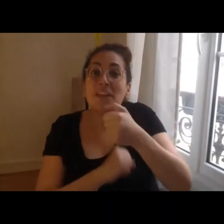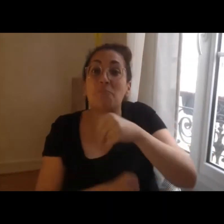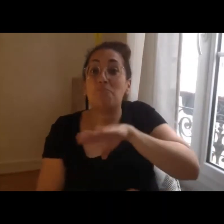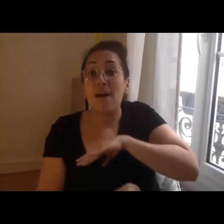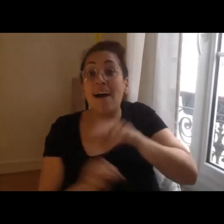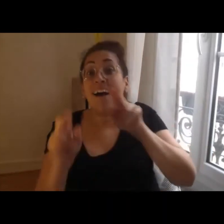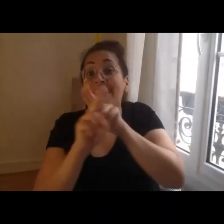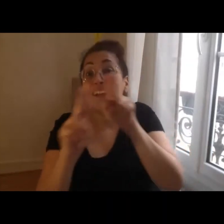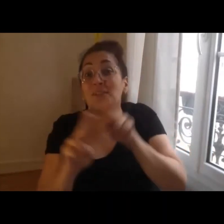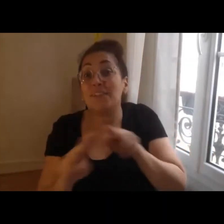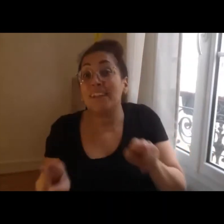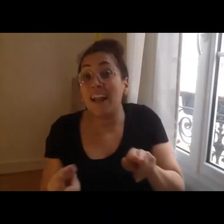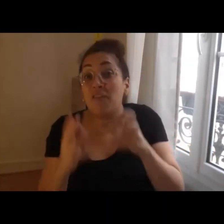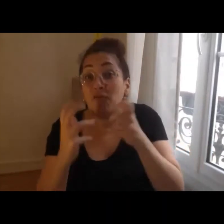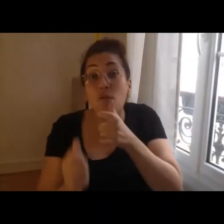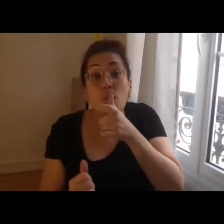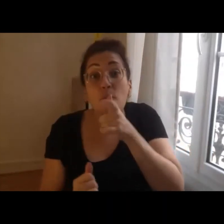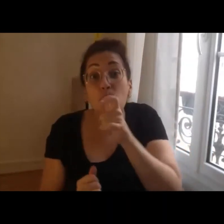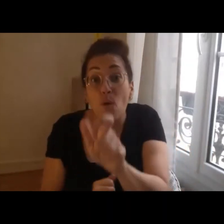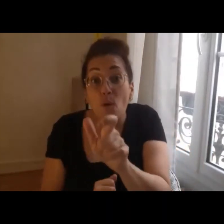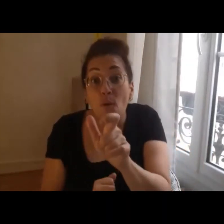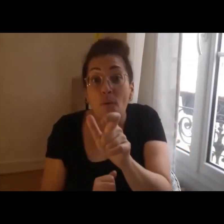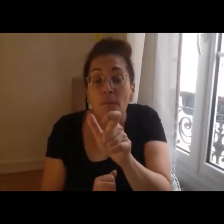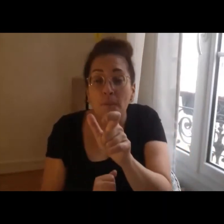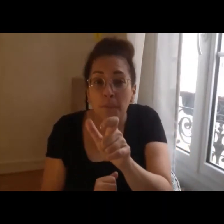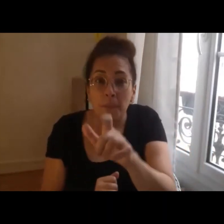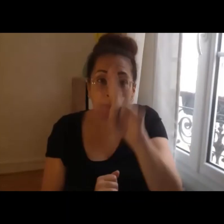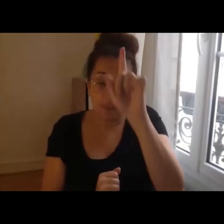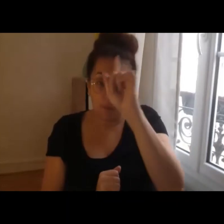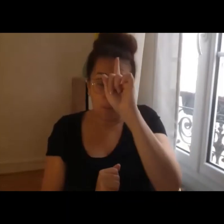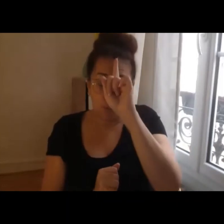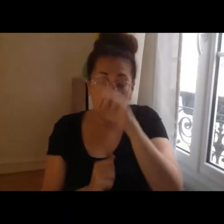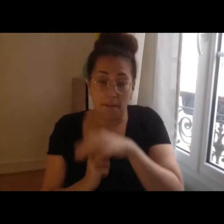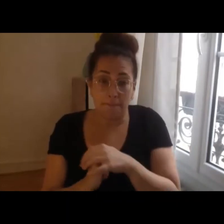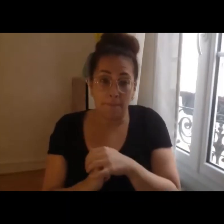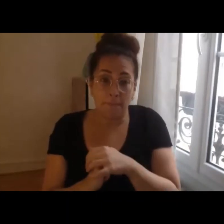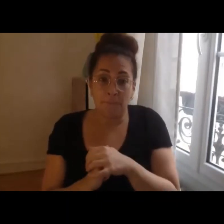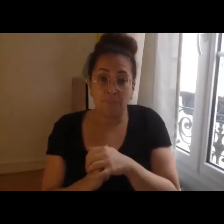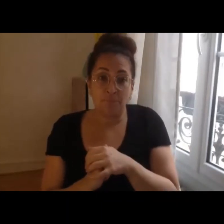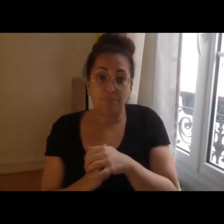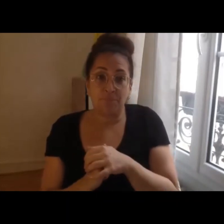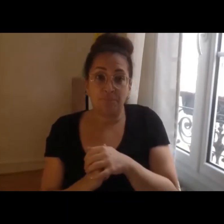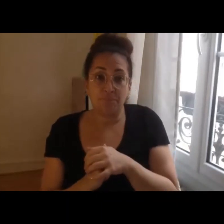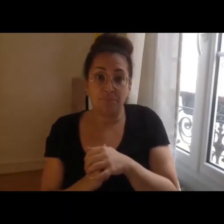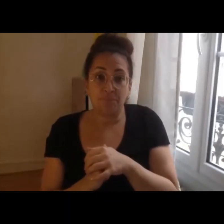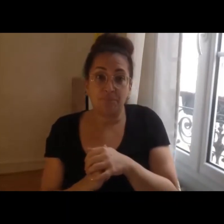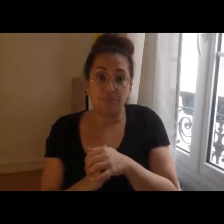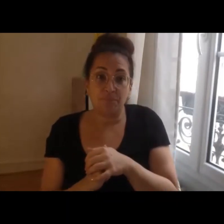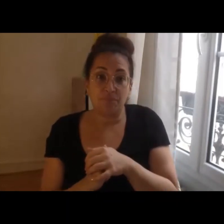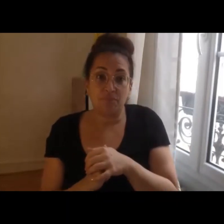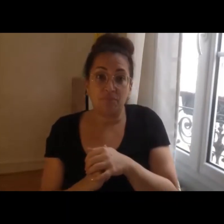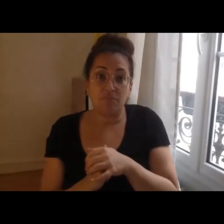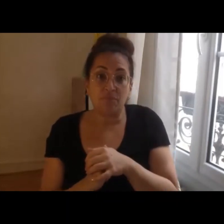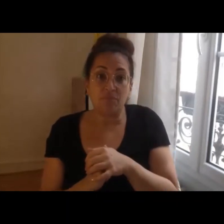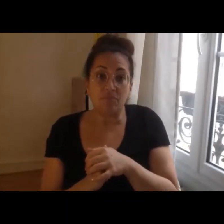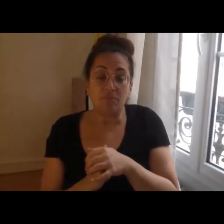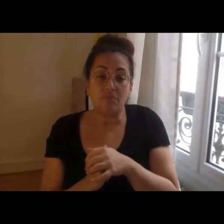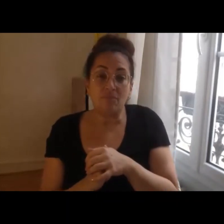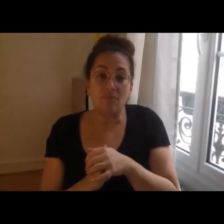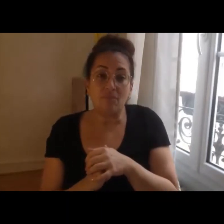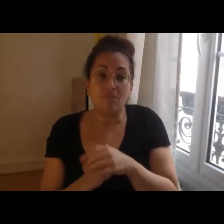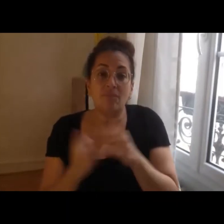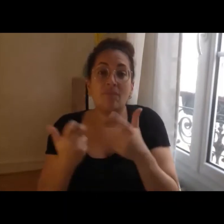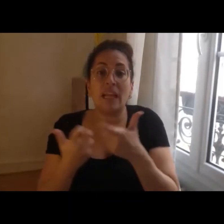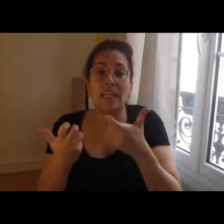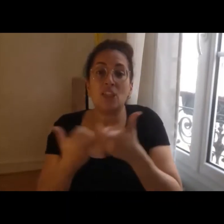de sortir parfois d'un modèle en fait franco